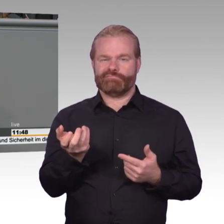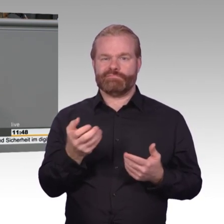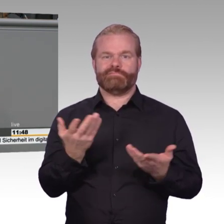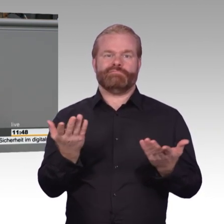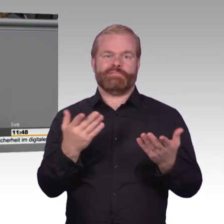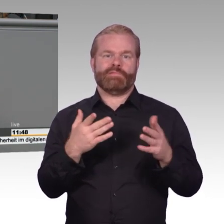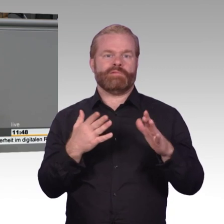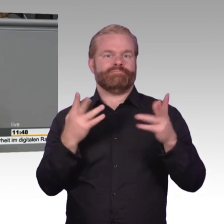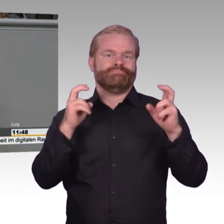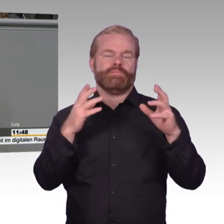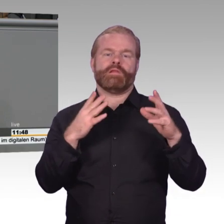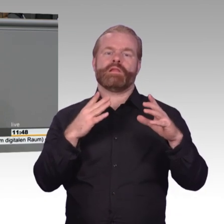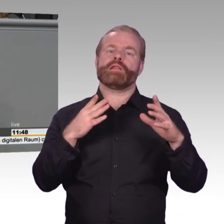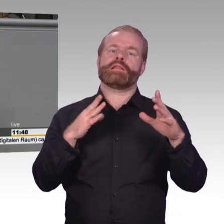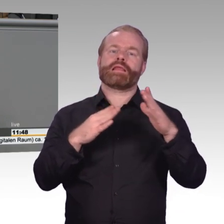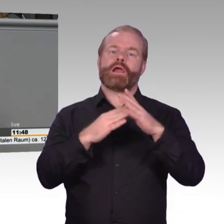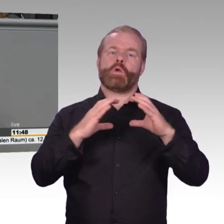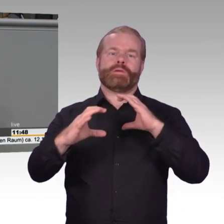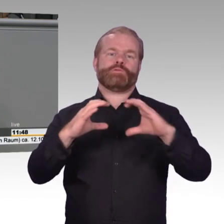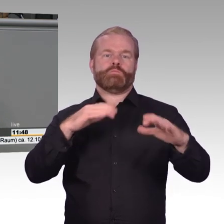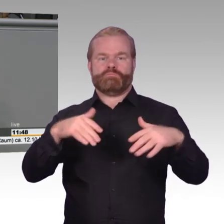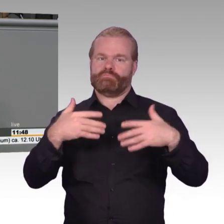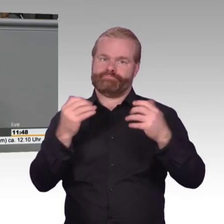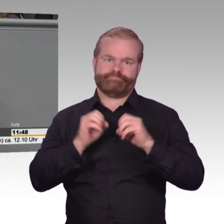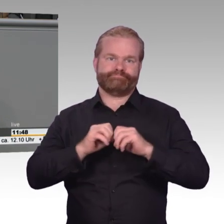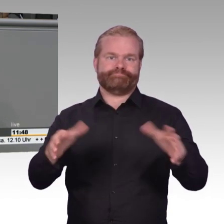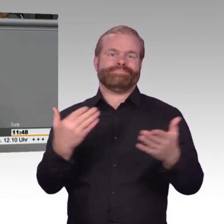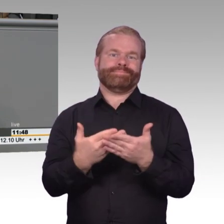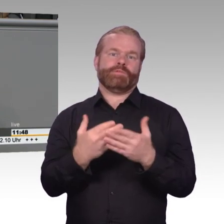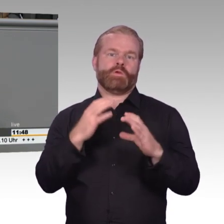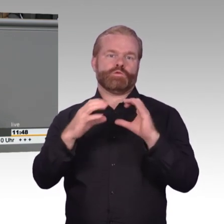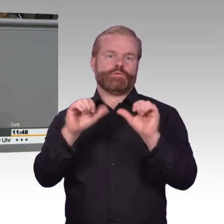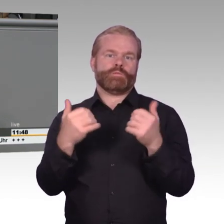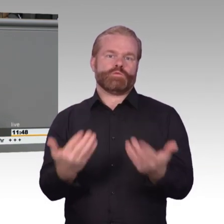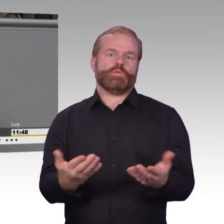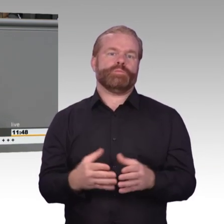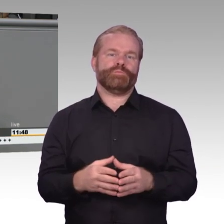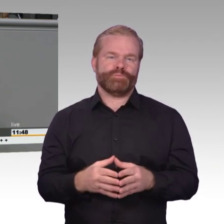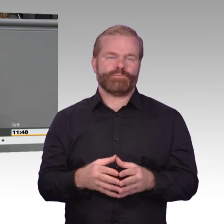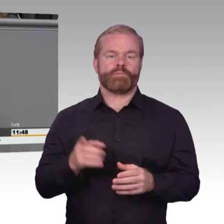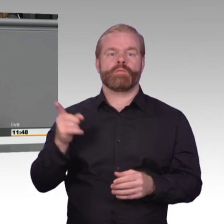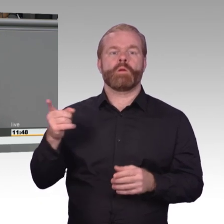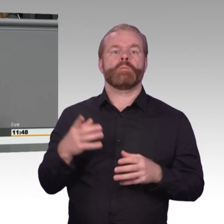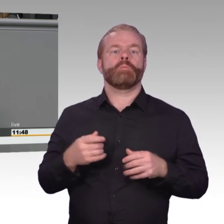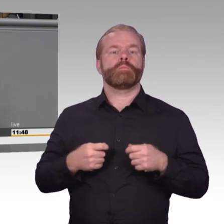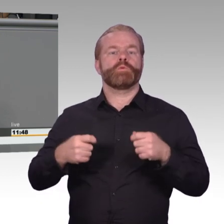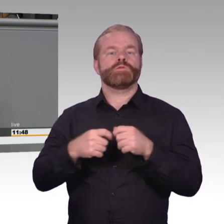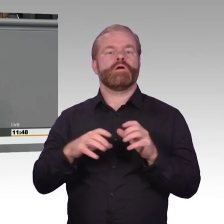dass der Staat die Vertraulichkeit der digitalen Kommunikation gewährleisten und schützen muss. Eingriffe in das